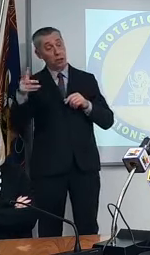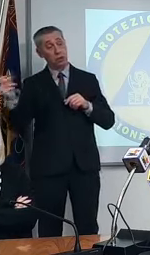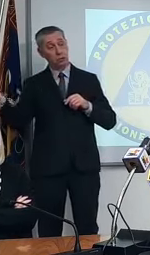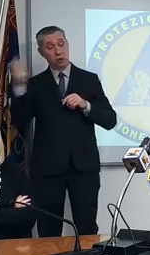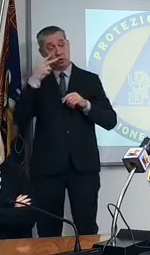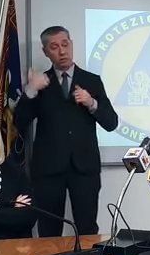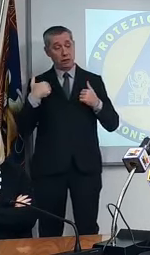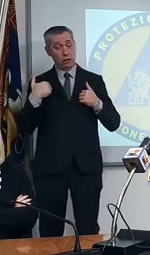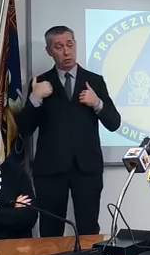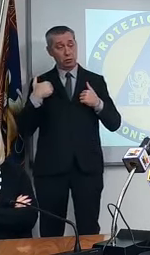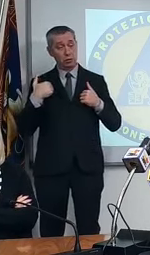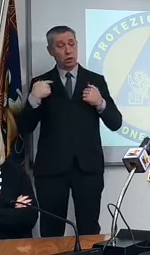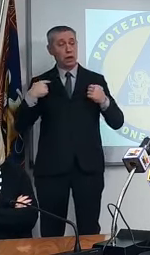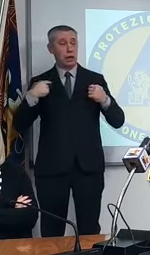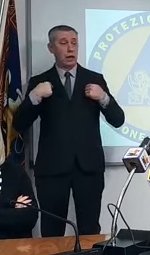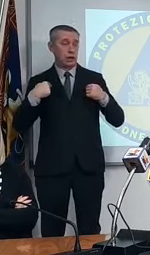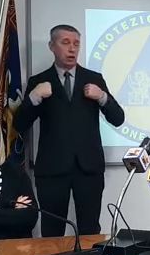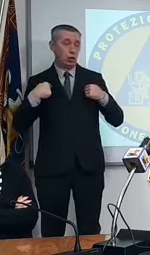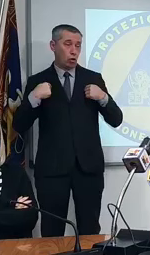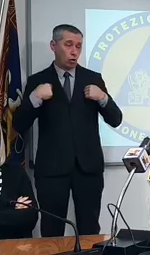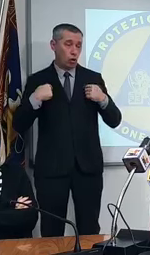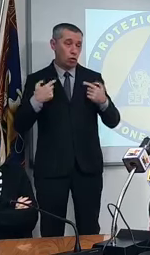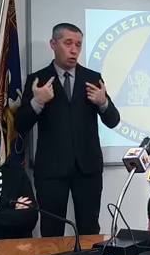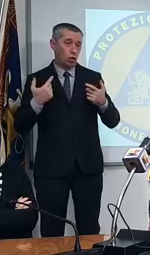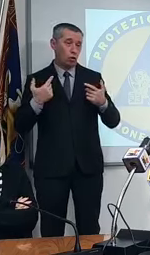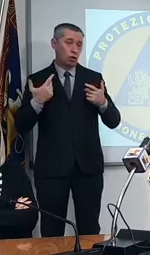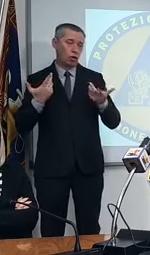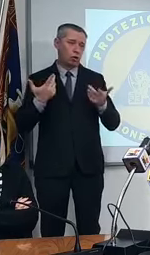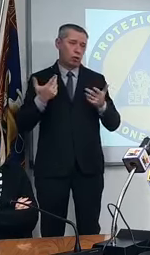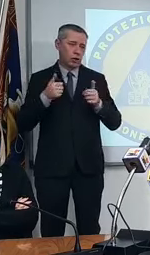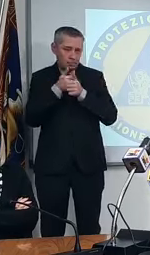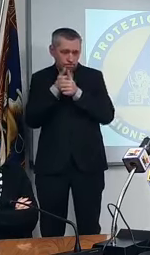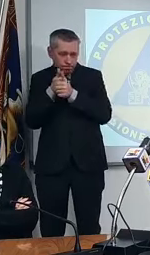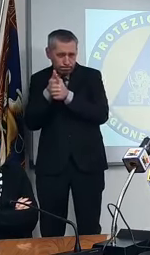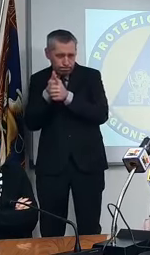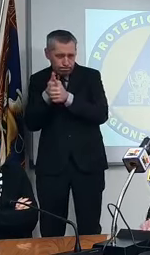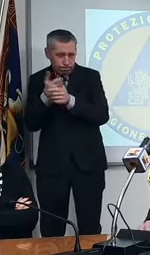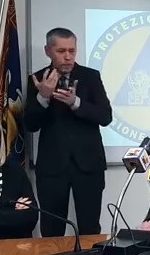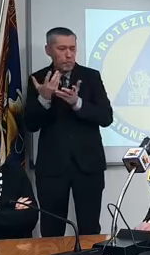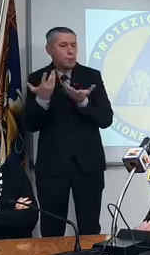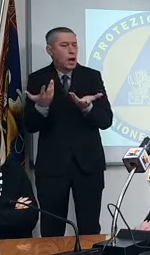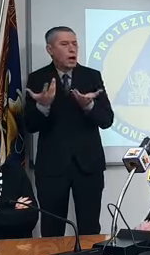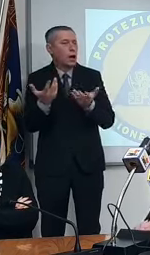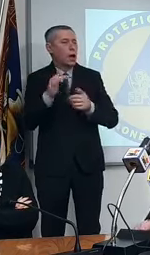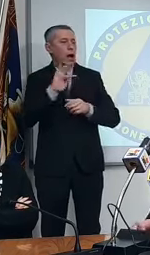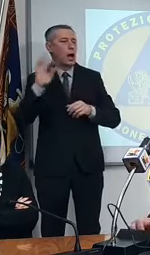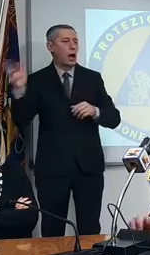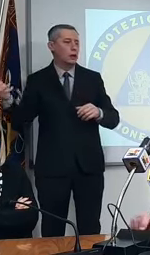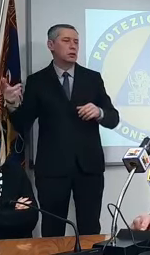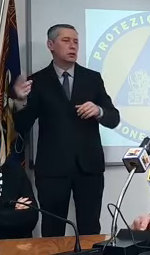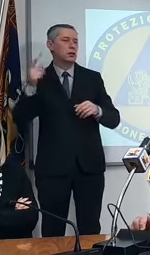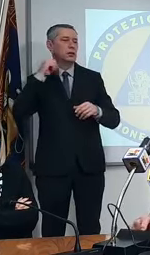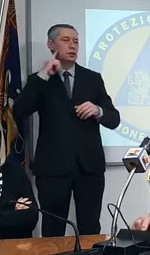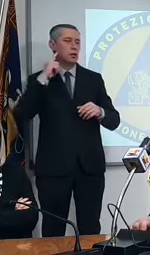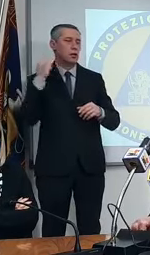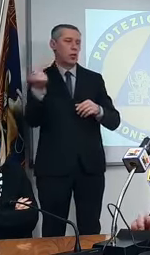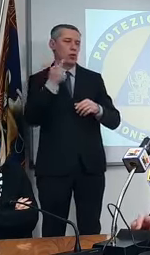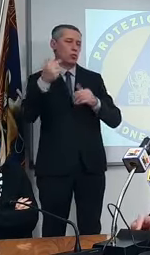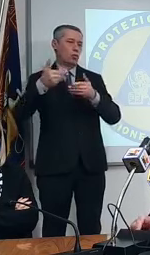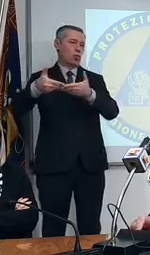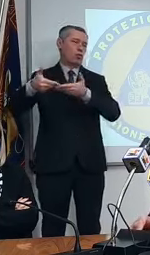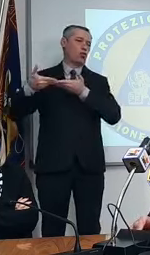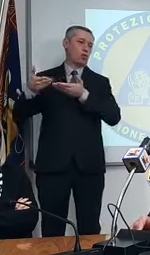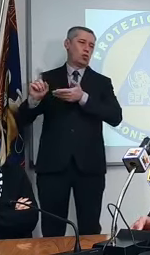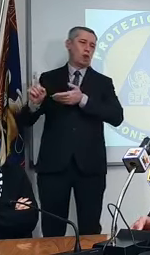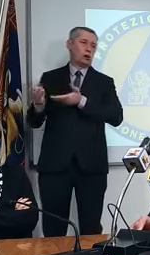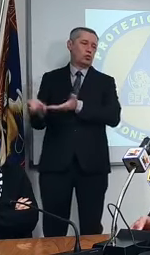io sono anche una che ci sta dietro alle cose però ci sono molti se non c'era qualcuno che stava dietro che non